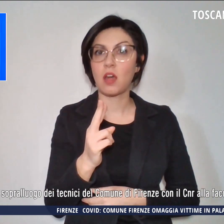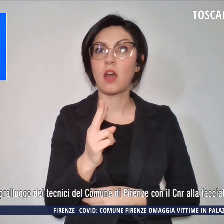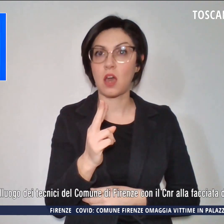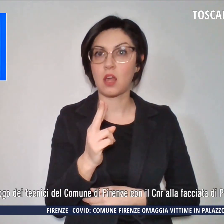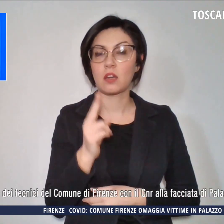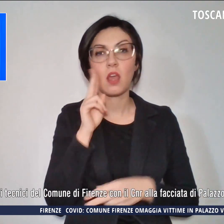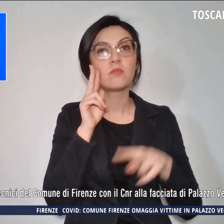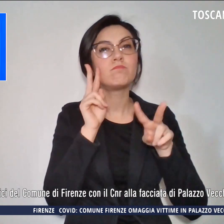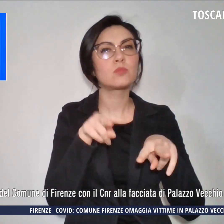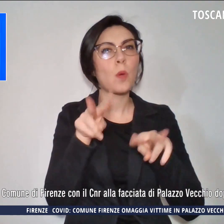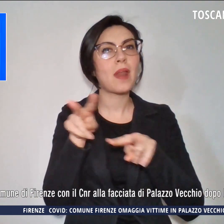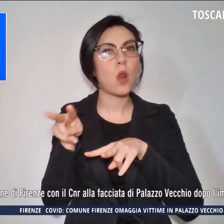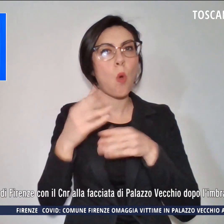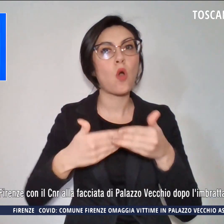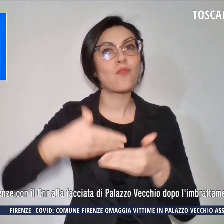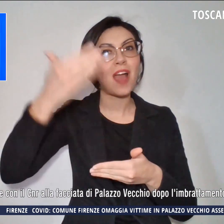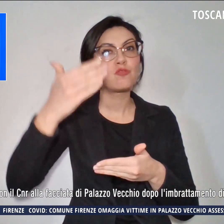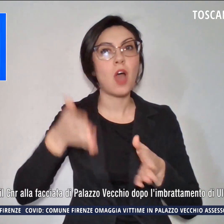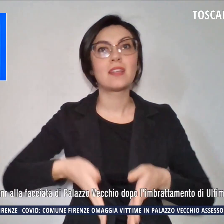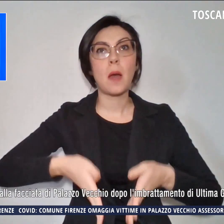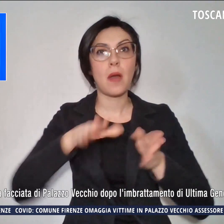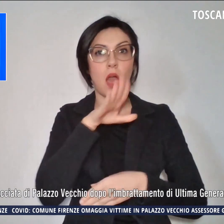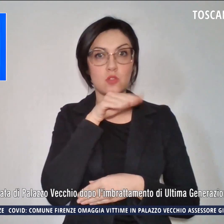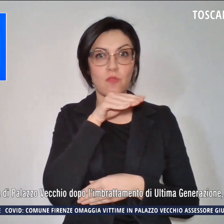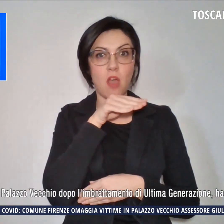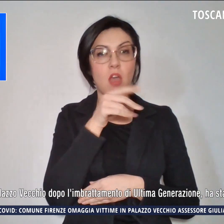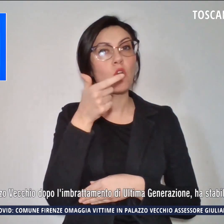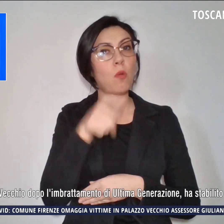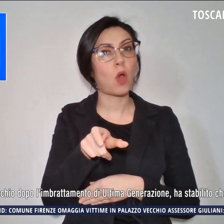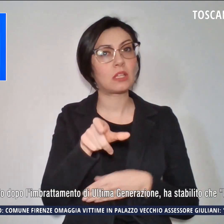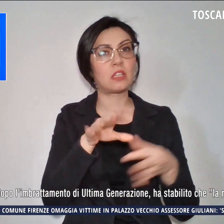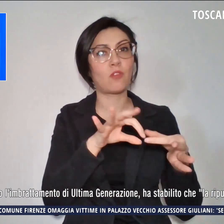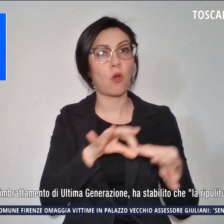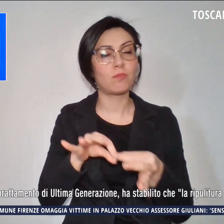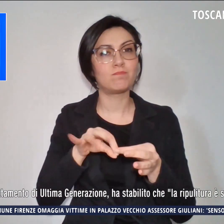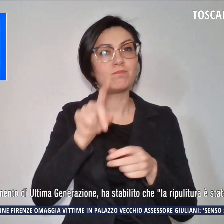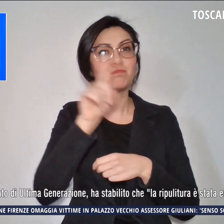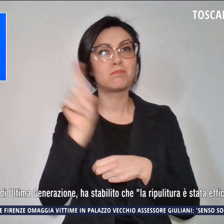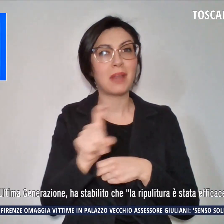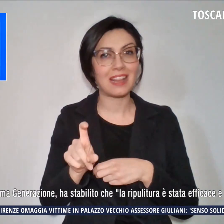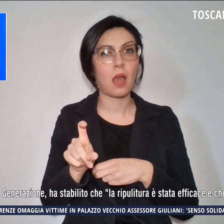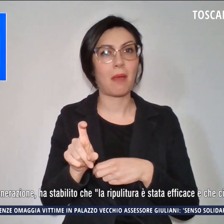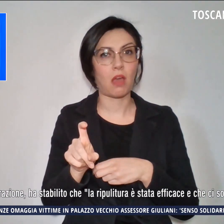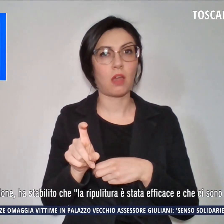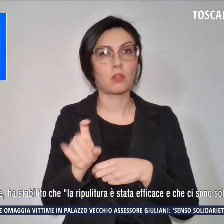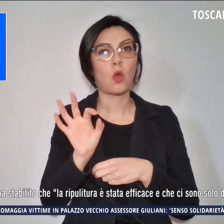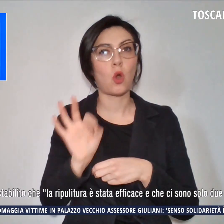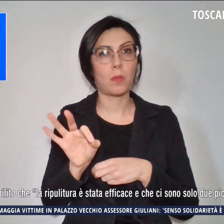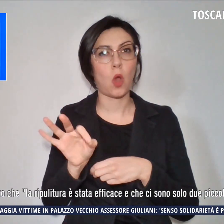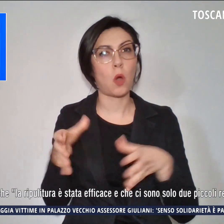facciata di Palazzo Vecchio dopo l'imbrattamento da parte del movimento